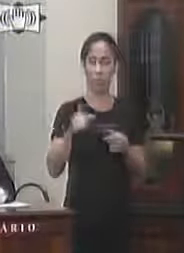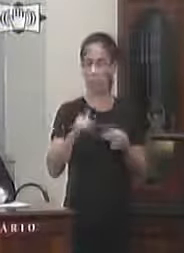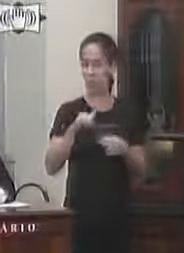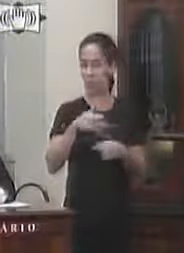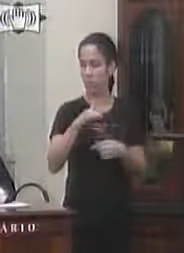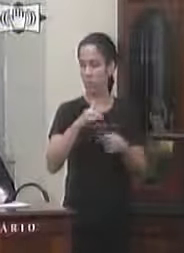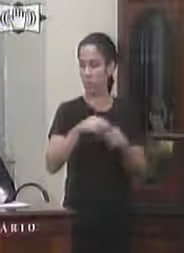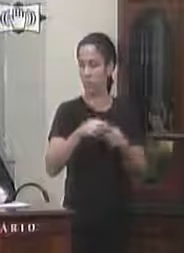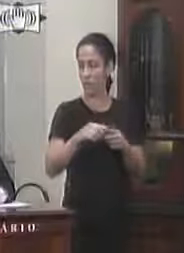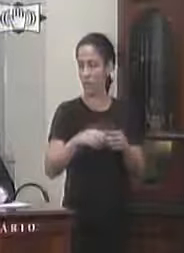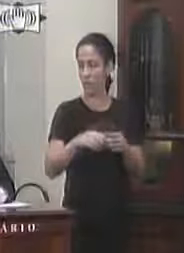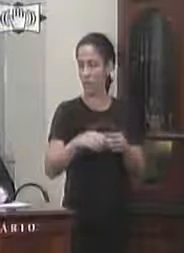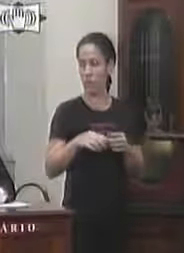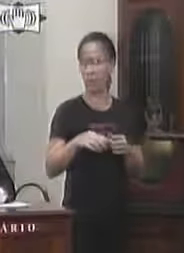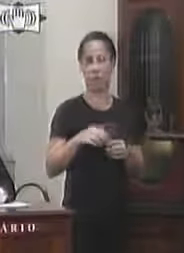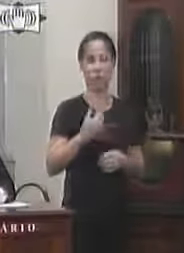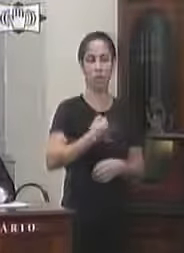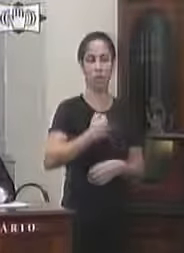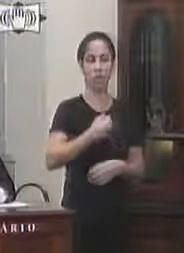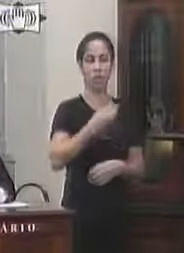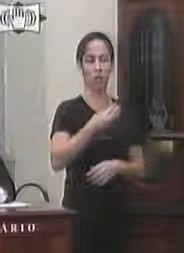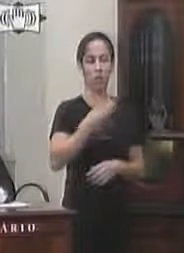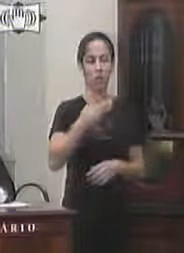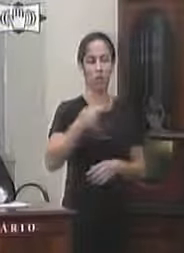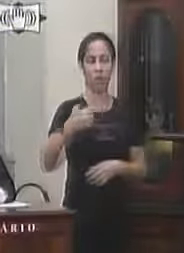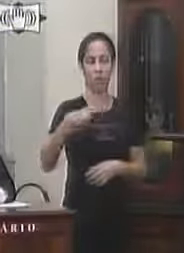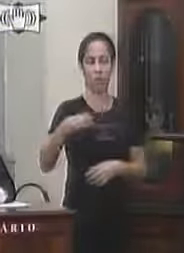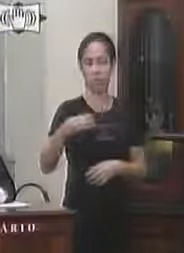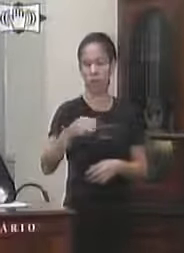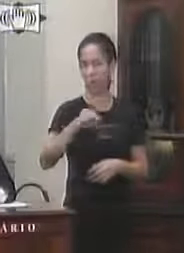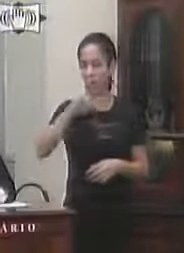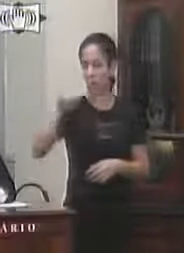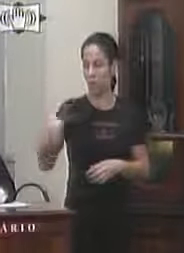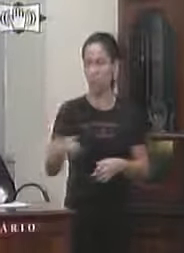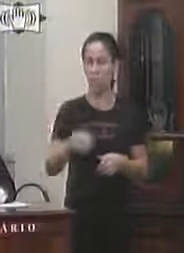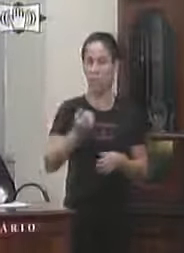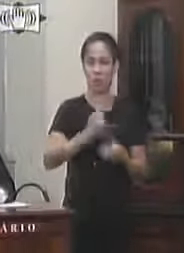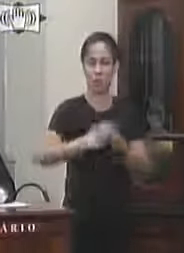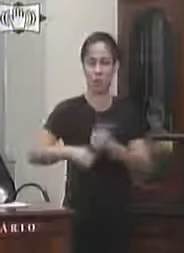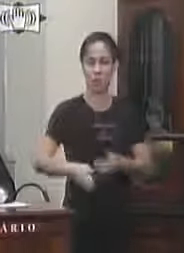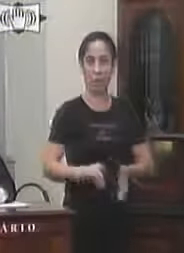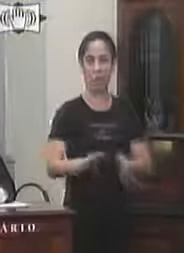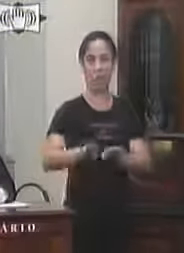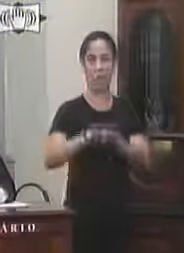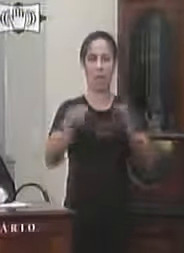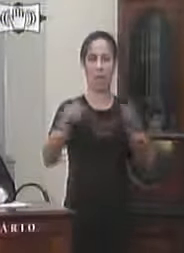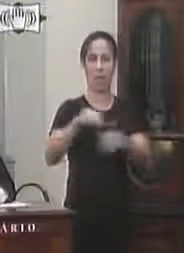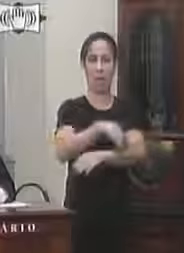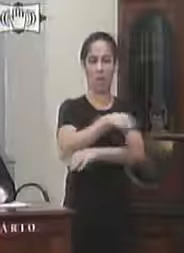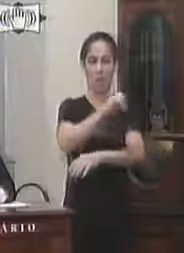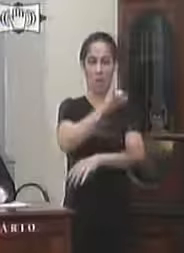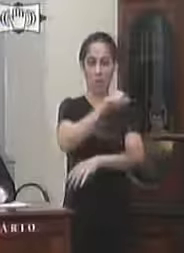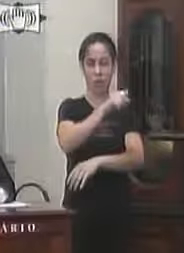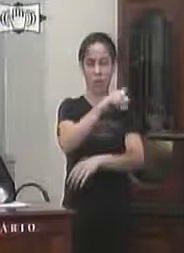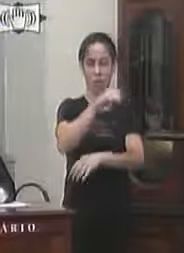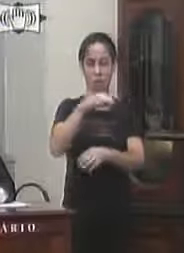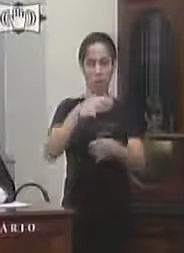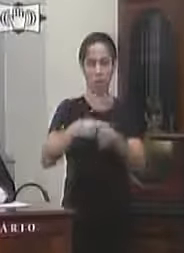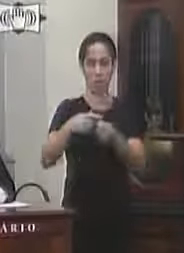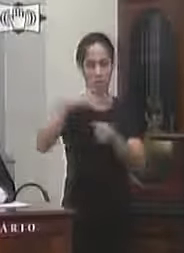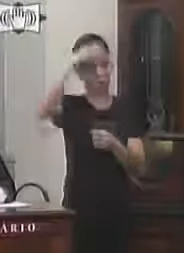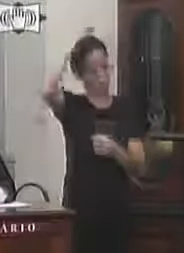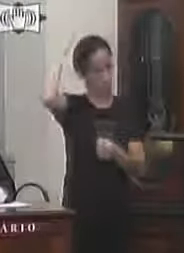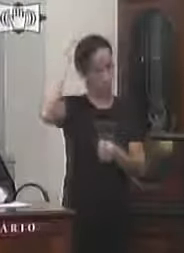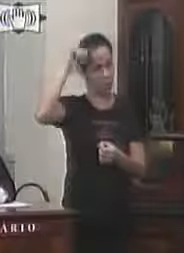através do número 373 providência com relação ao esgoto a céu aberto na rua Isaíra Alves Sacramento no bairro São José das Palmeiras